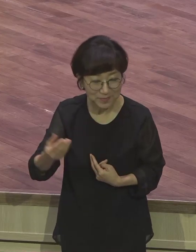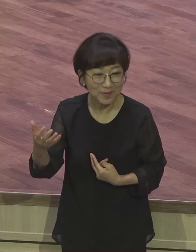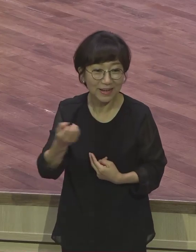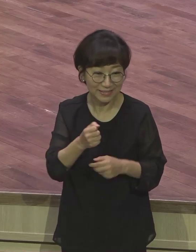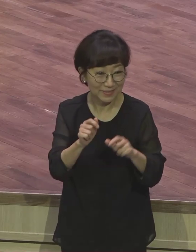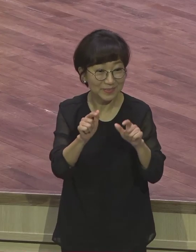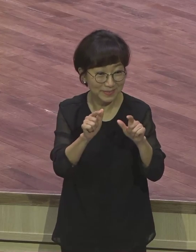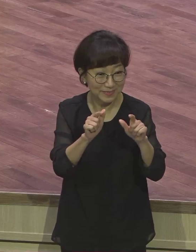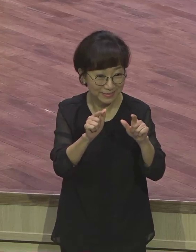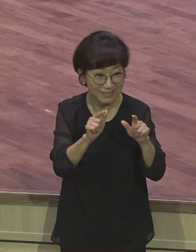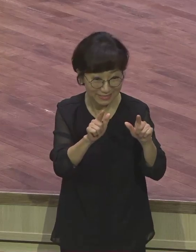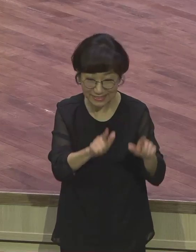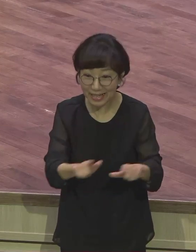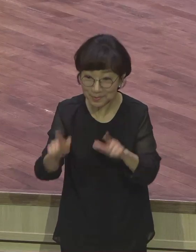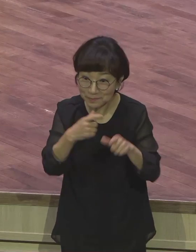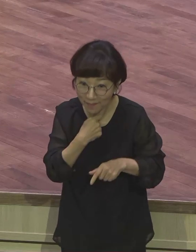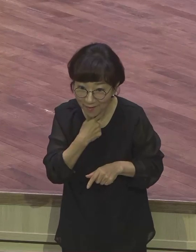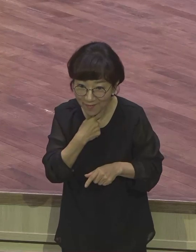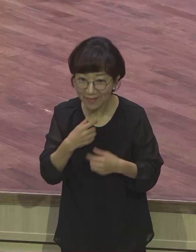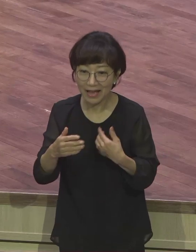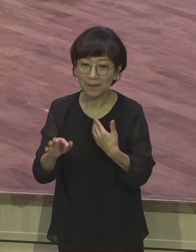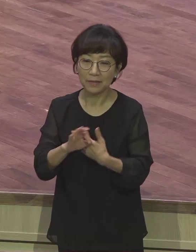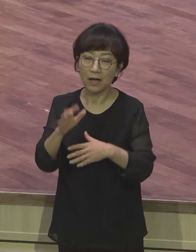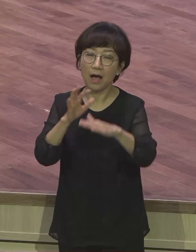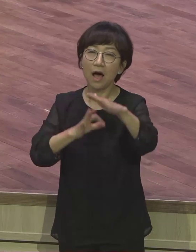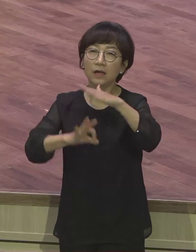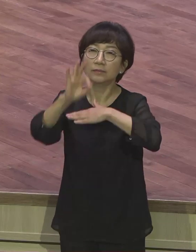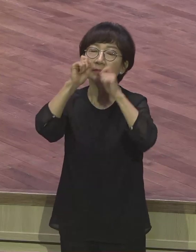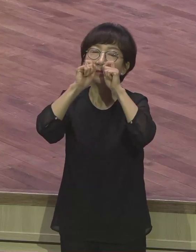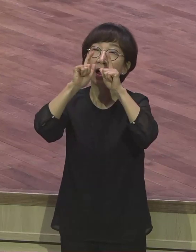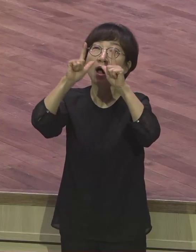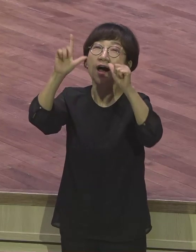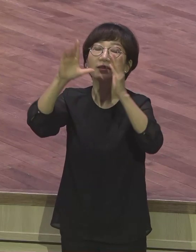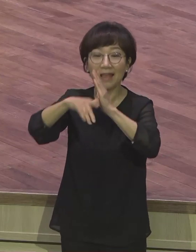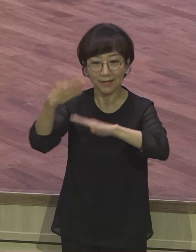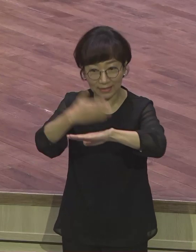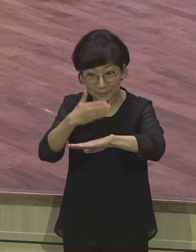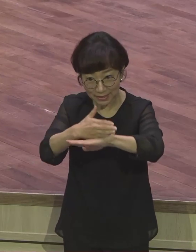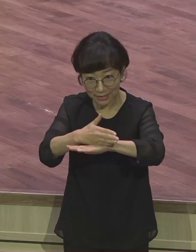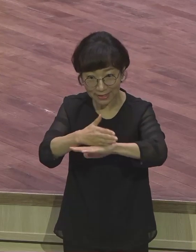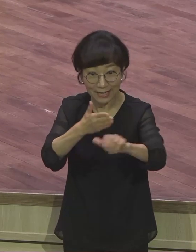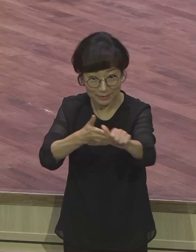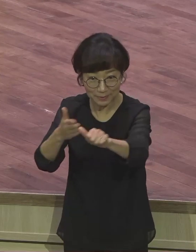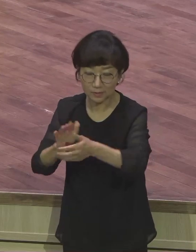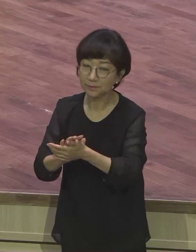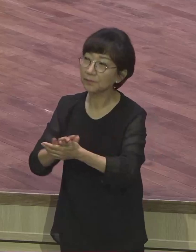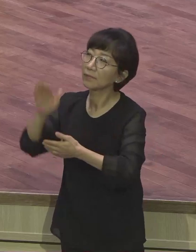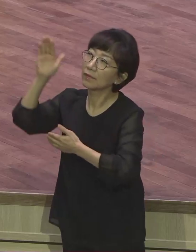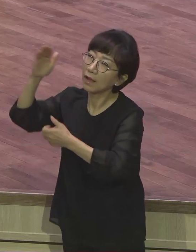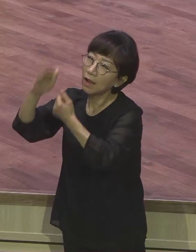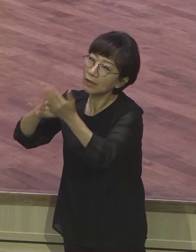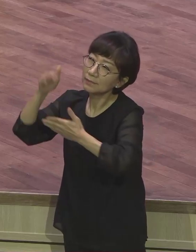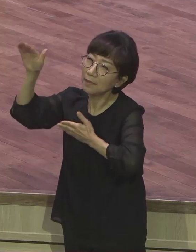감사로 시작해야 돼요. 하나님 오늘 또 하루 허락하심을 감사합니다. 감사합니다.